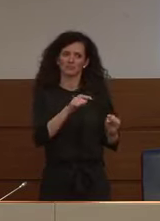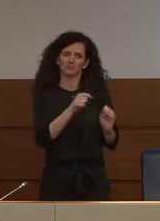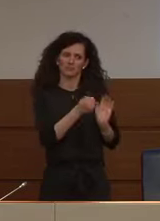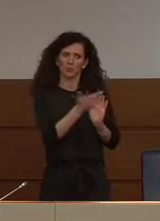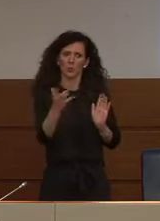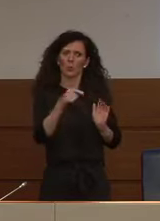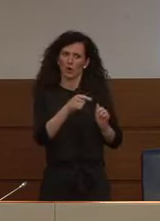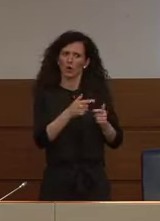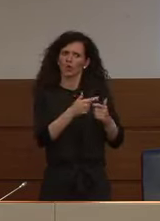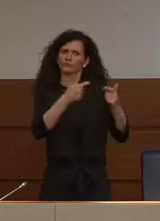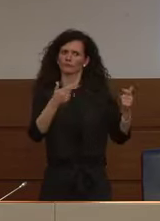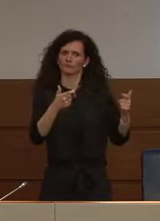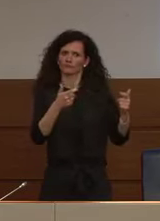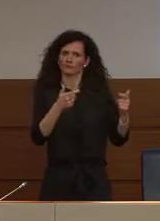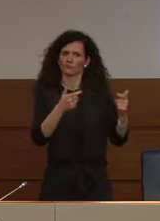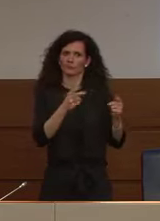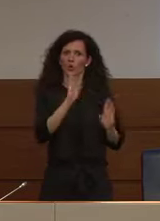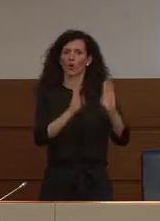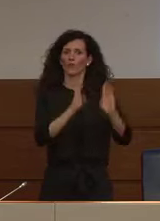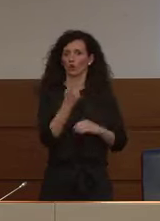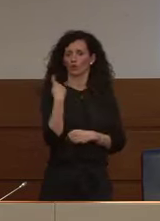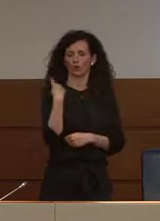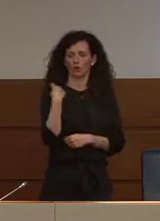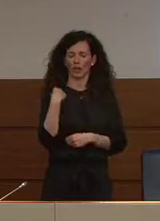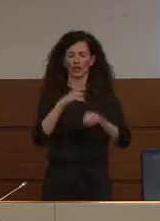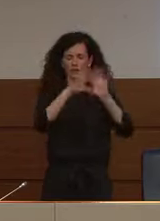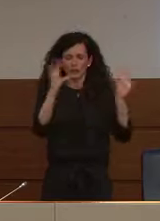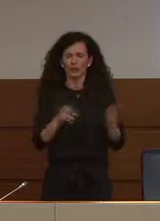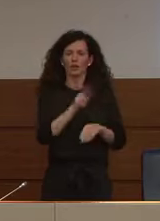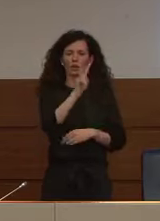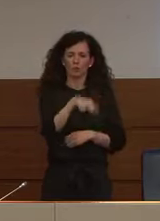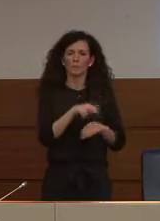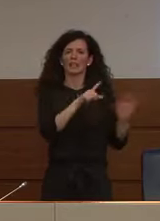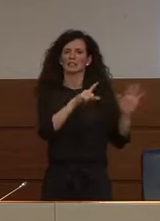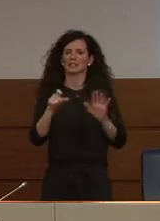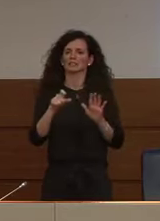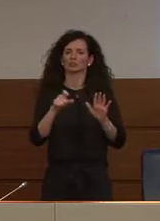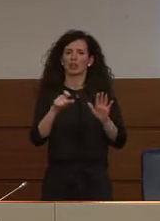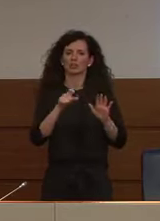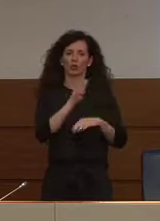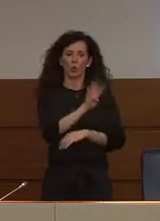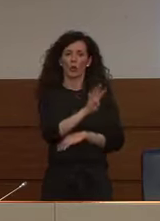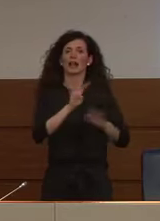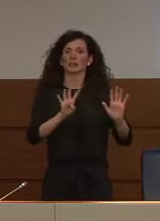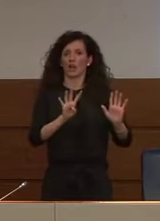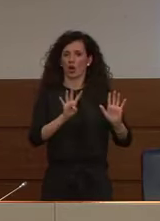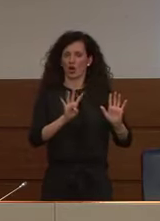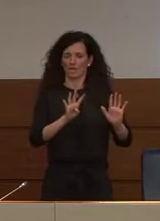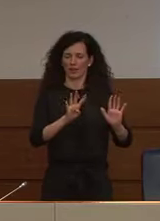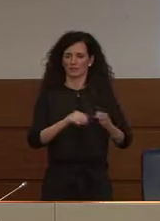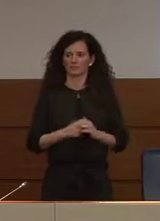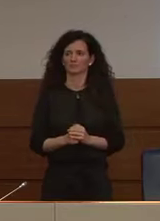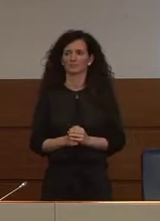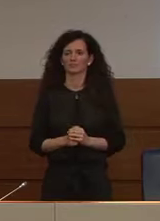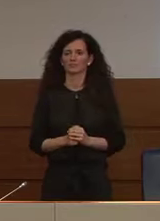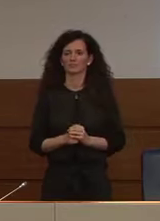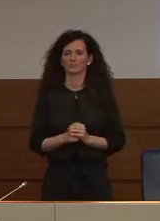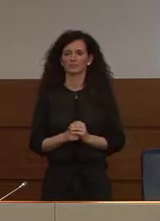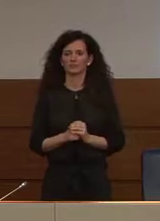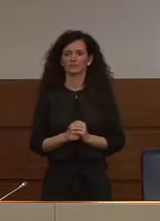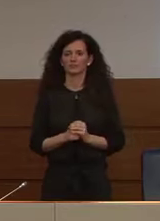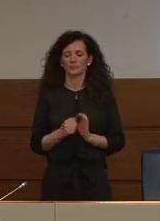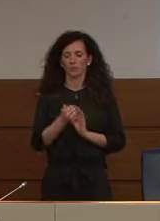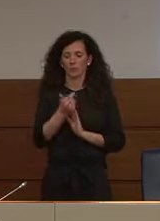più elevato di guariti di ieri e porta il totale a 2.749. Il numero